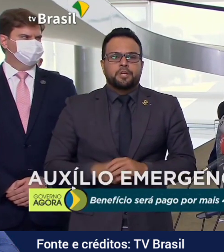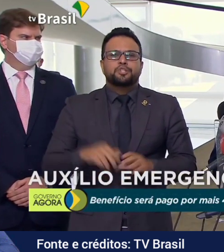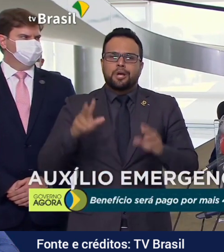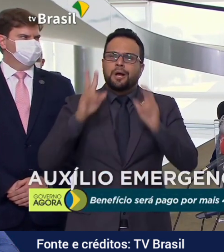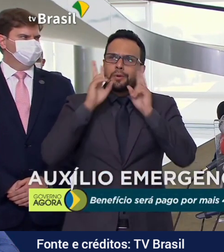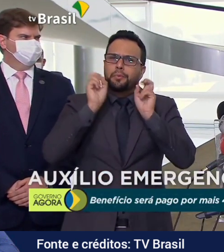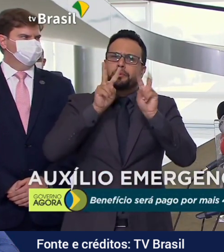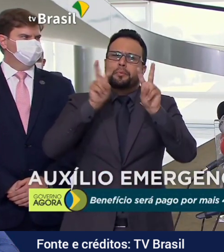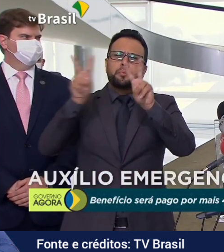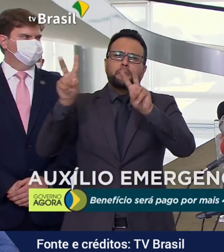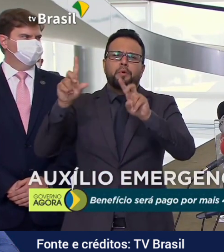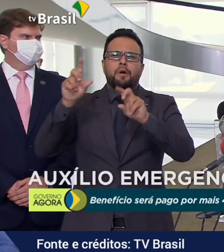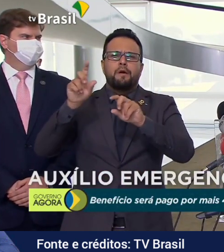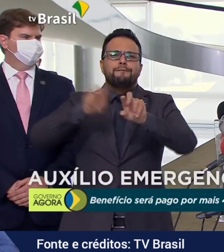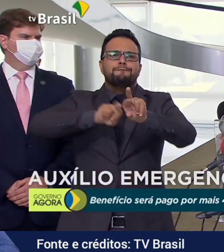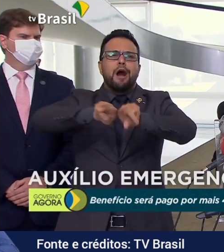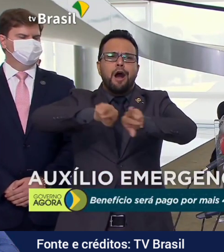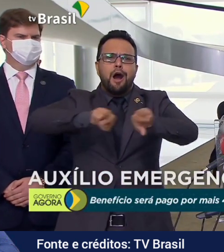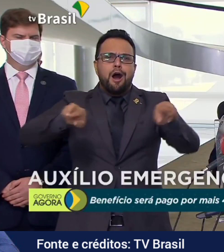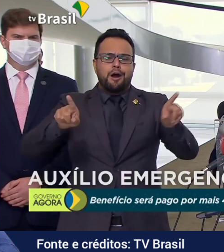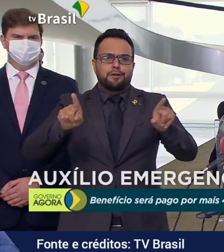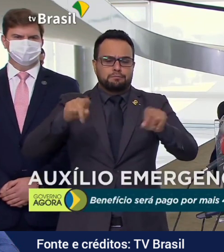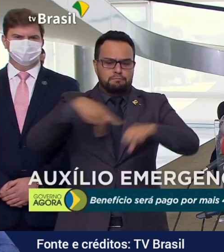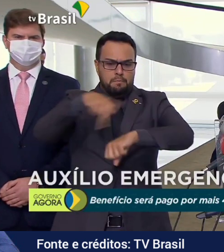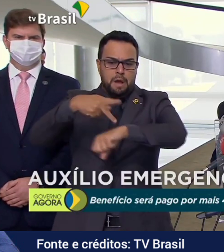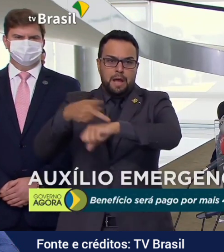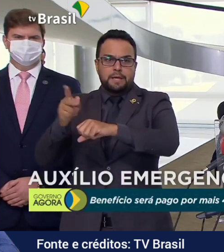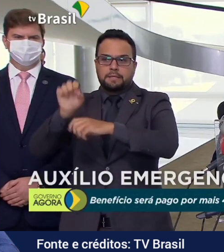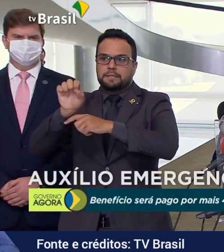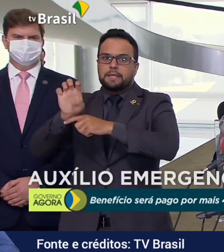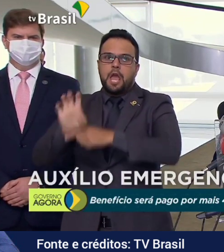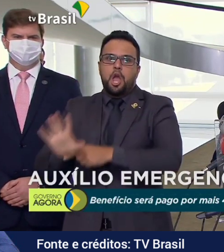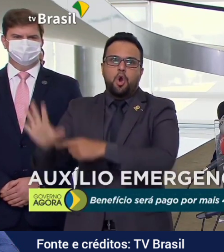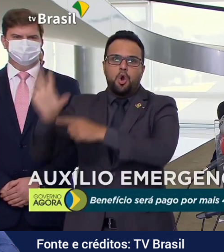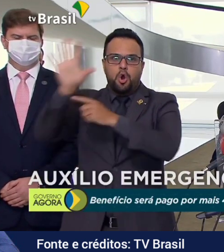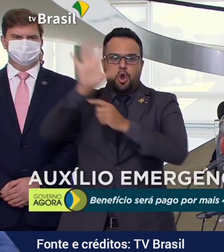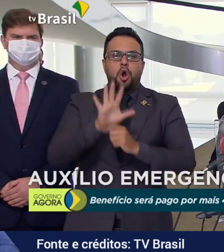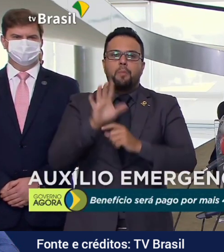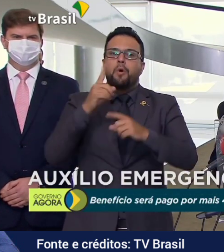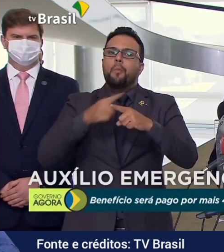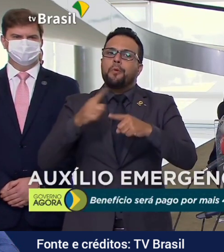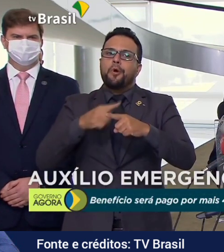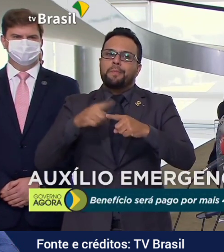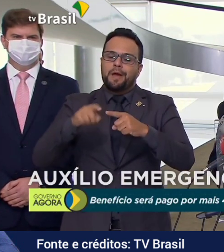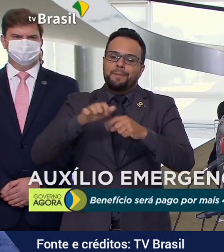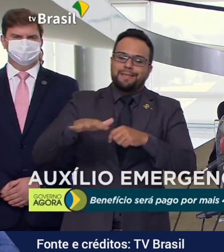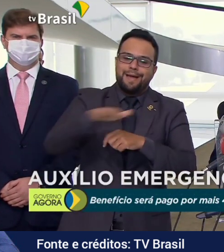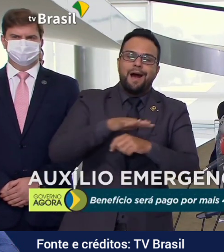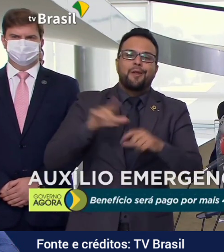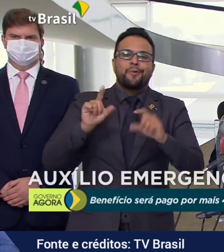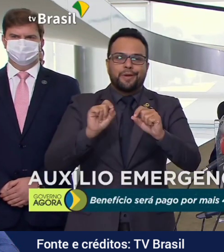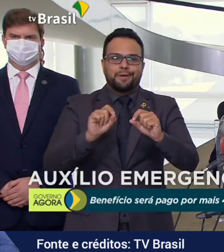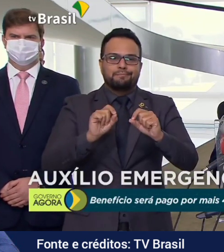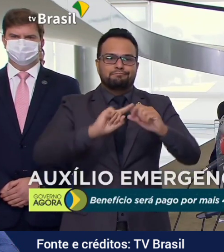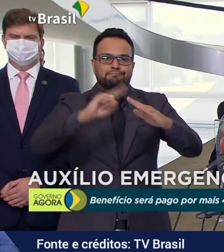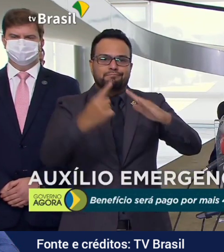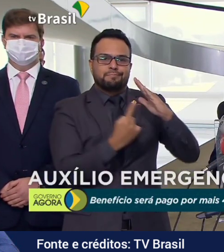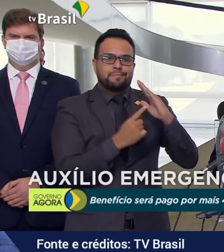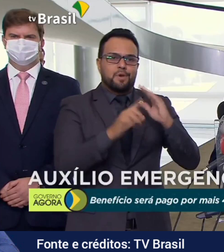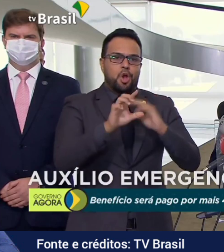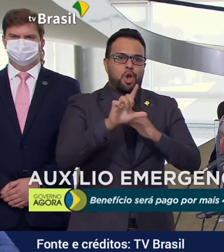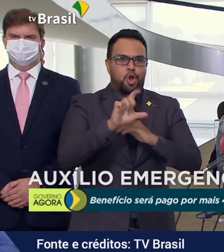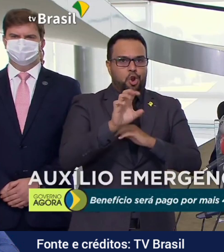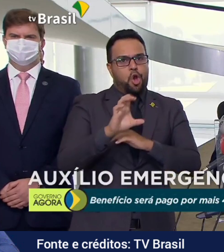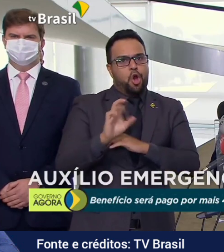países na Europa uma fadiga, um estresse no tocante à política de lockdown. A